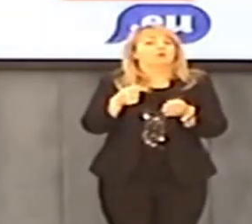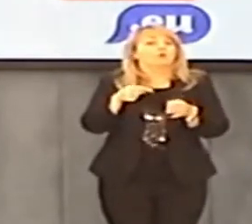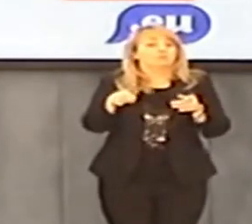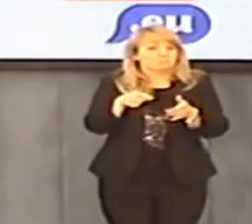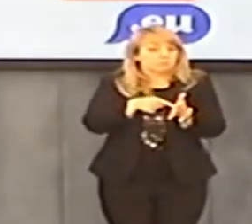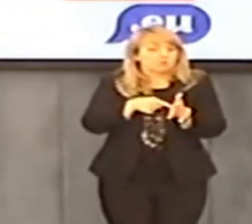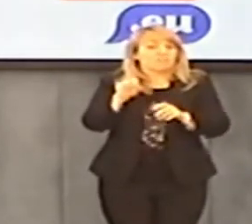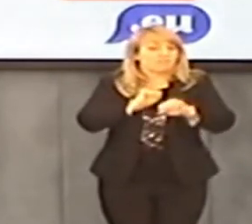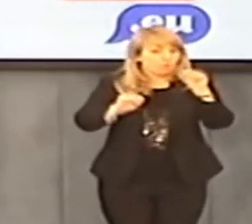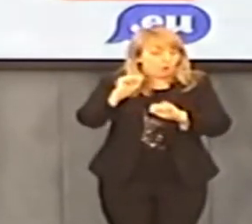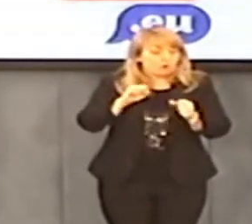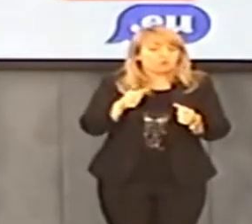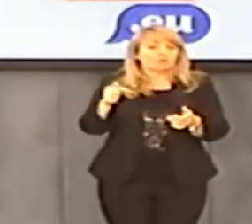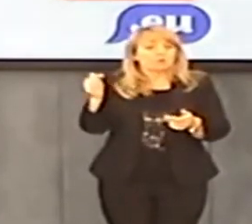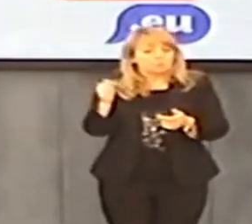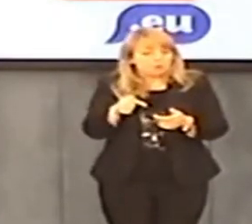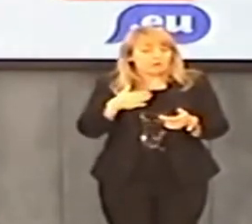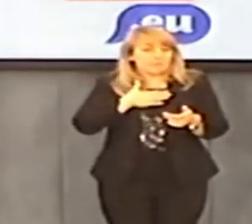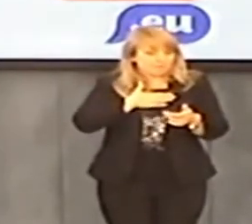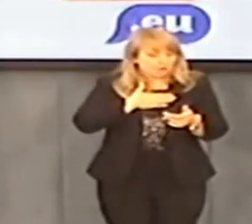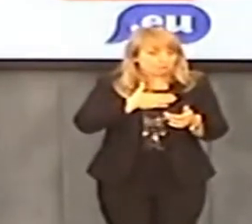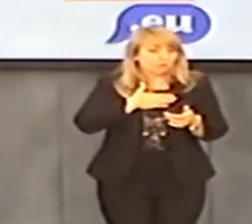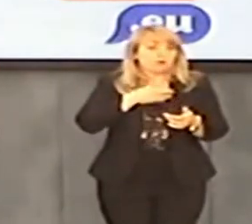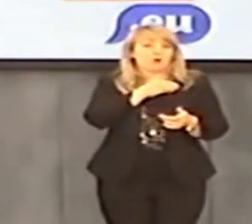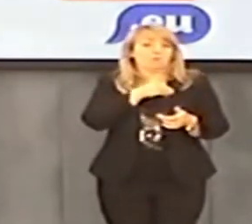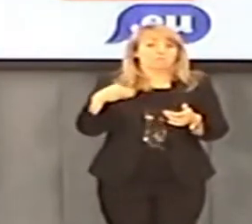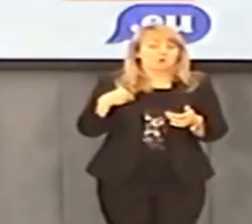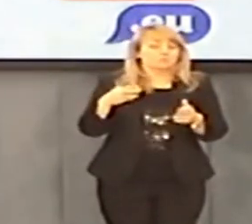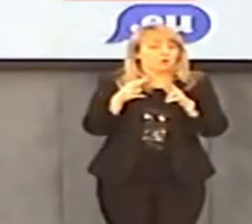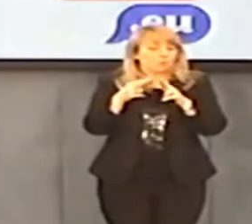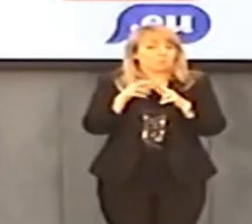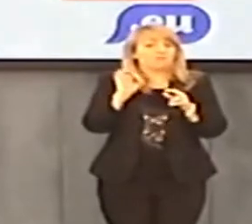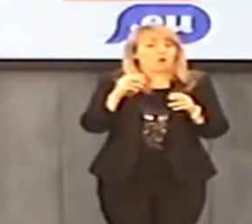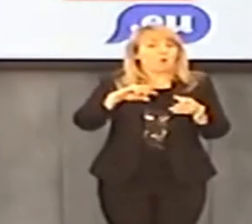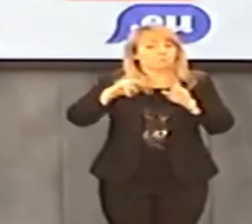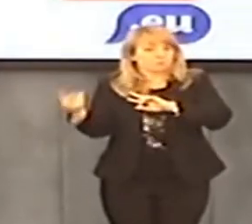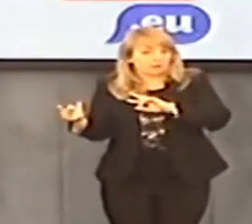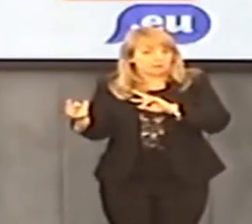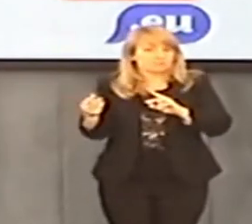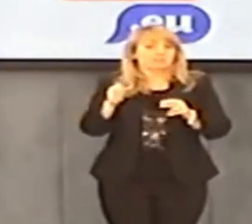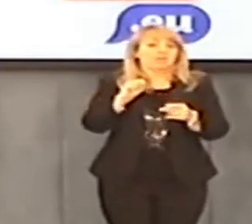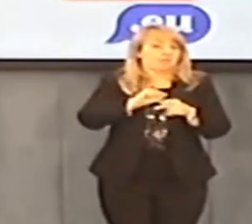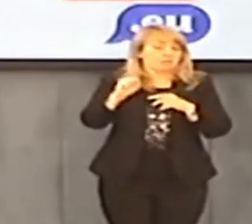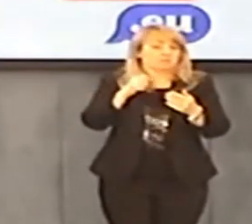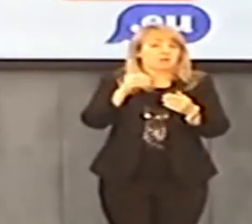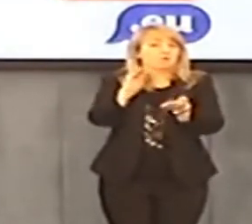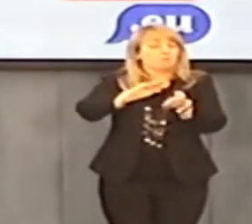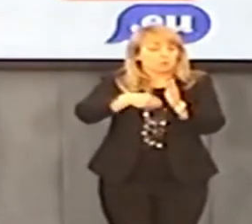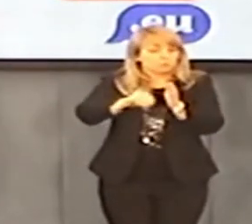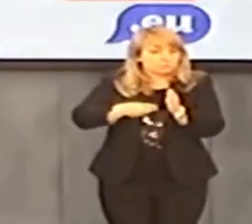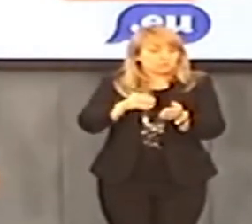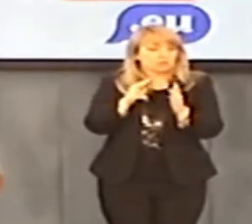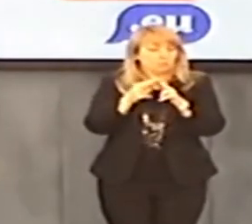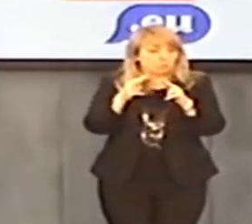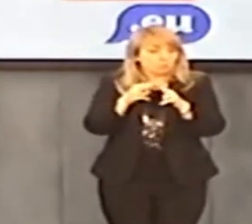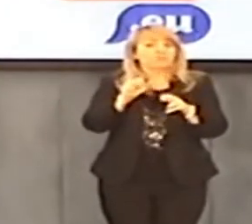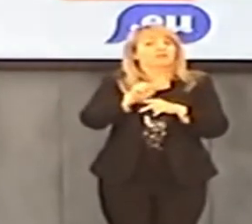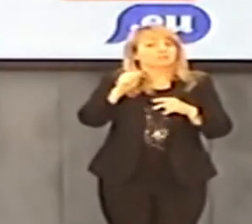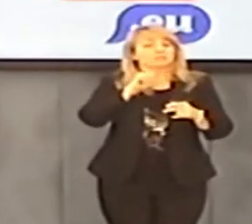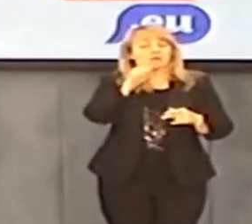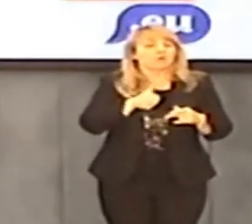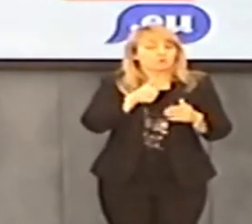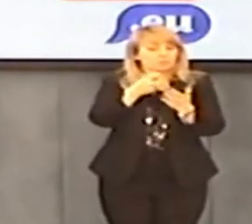zątpliwości, bo tak mają wszyscy, którzy mieszkają w Watykanie, to wtedy Włochy już mają z Polską umowę